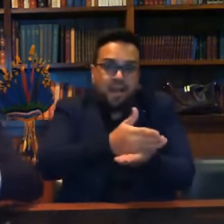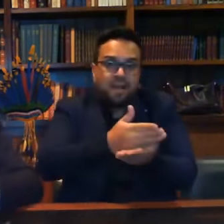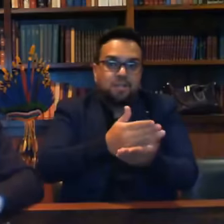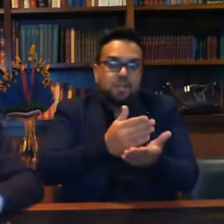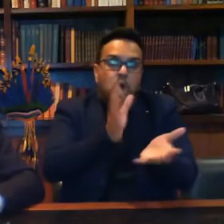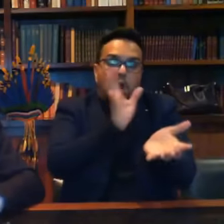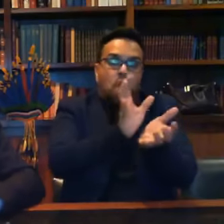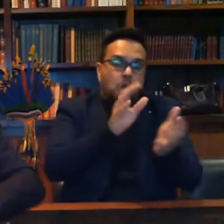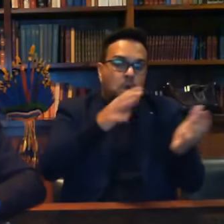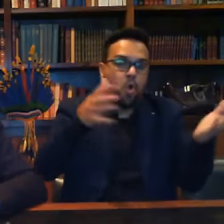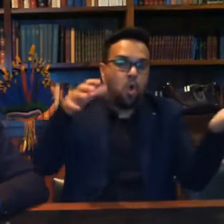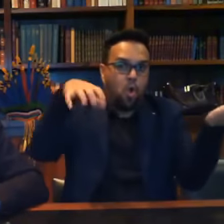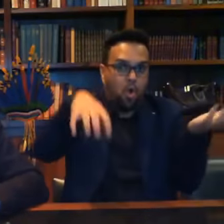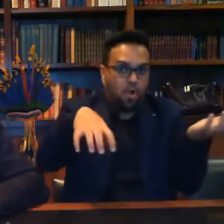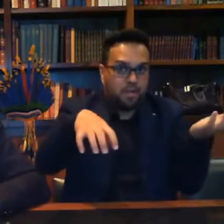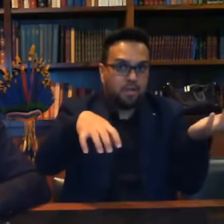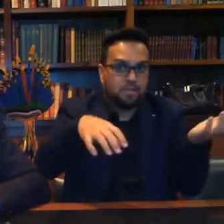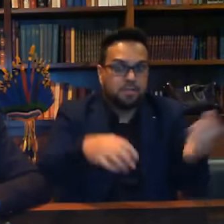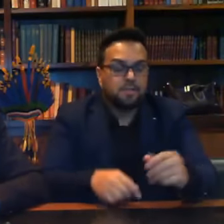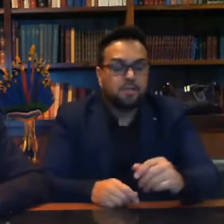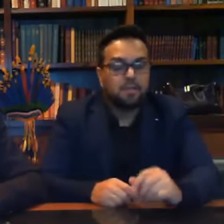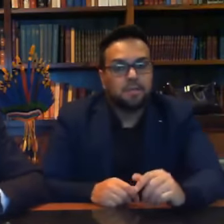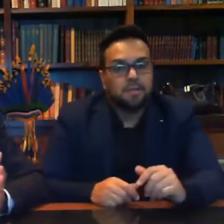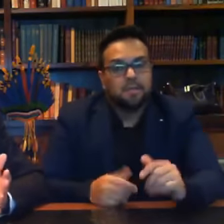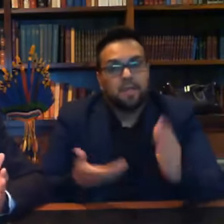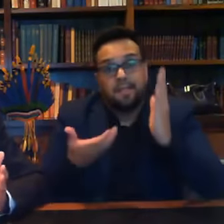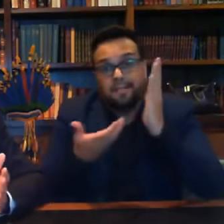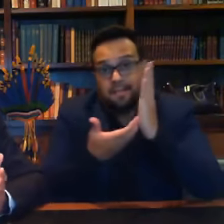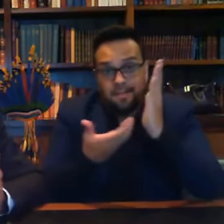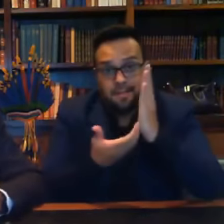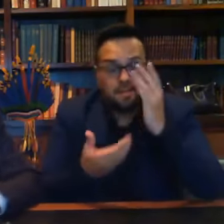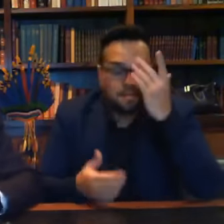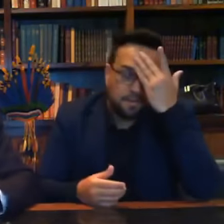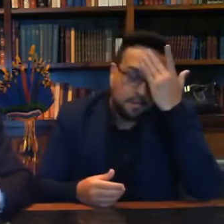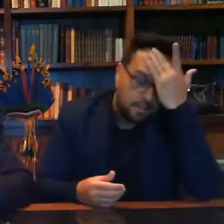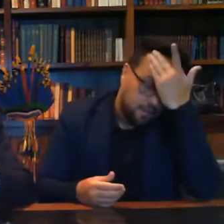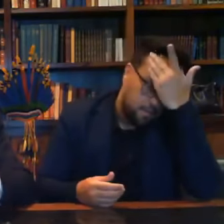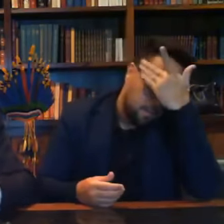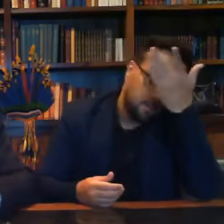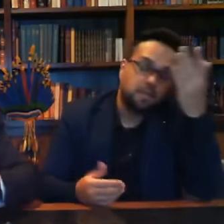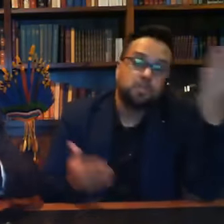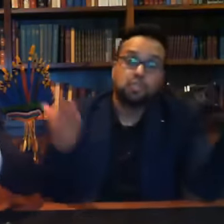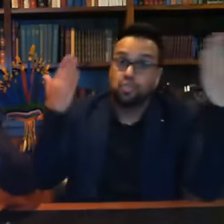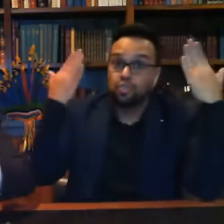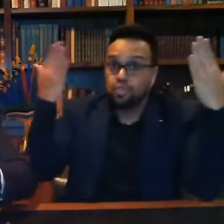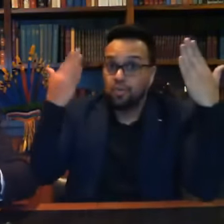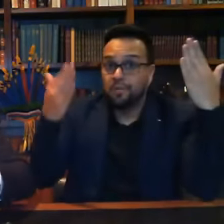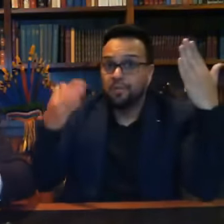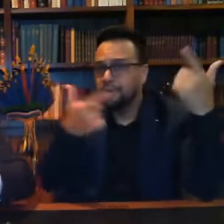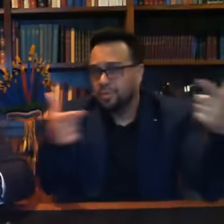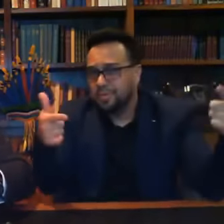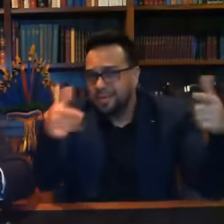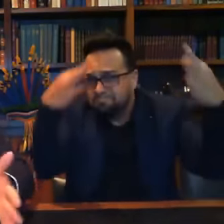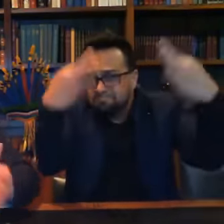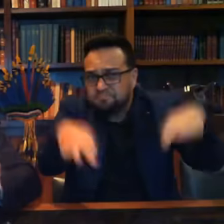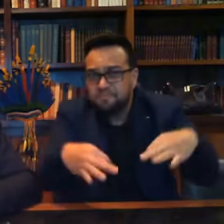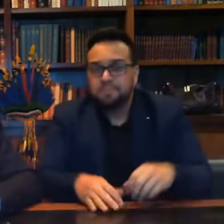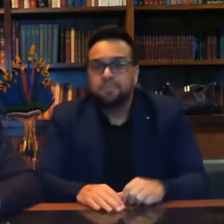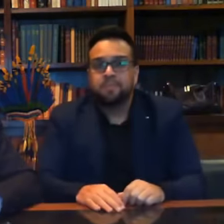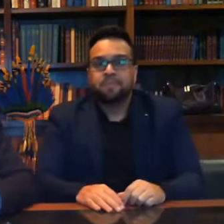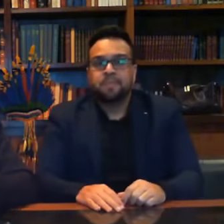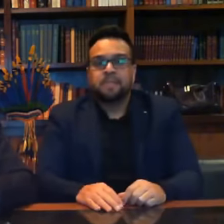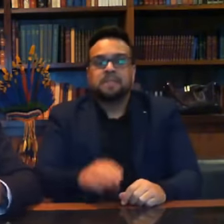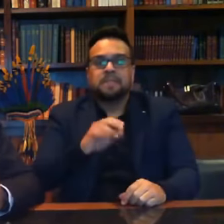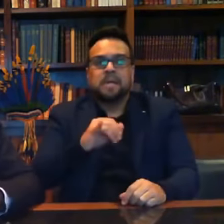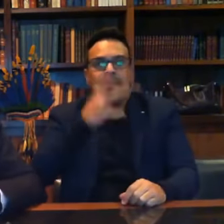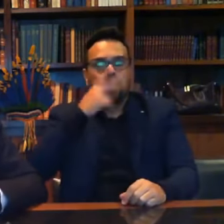votaram agora, nessa semana, desconfiam, não têm a convicção de que esse processo de votação é certo